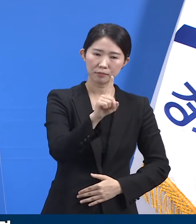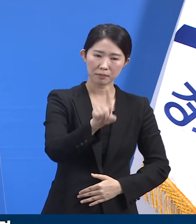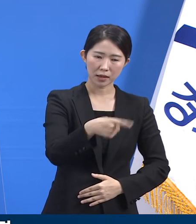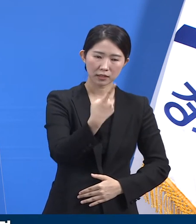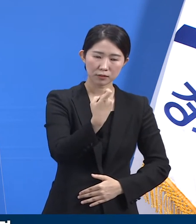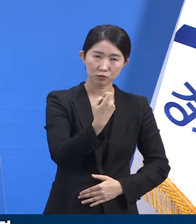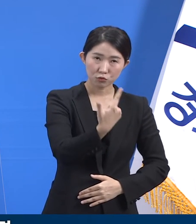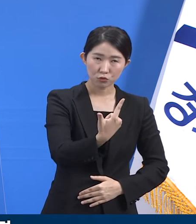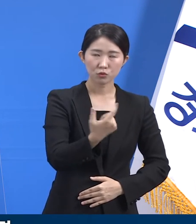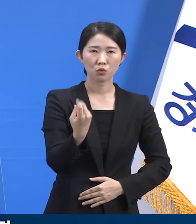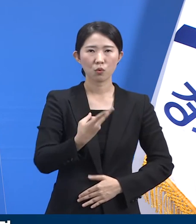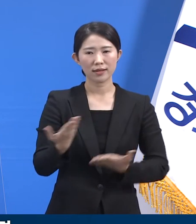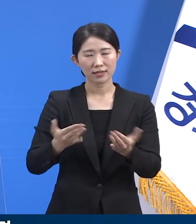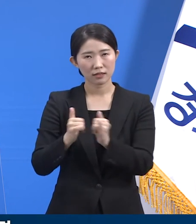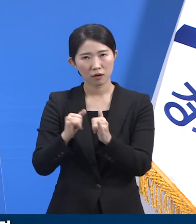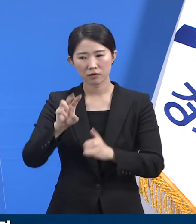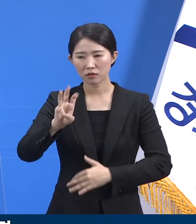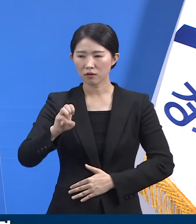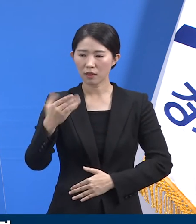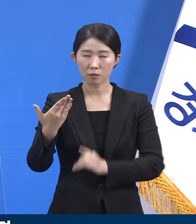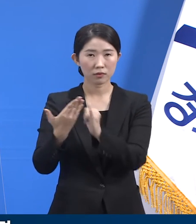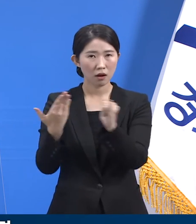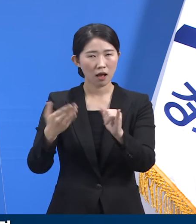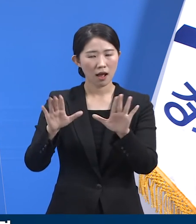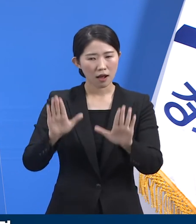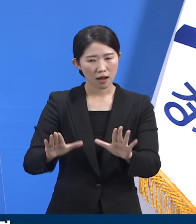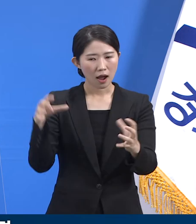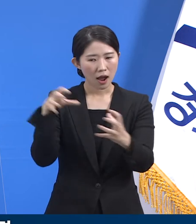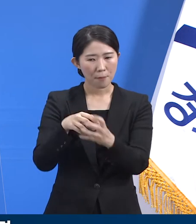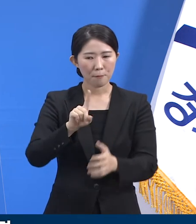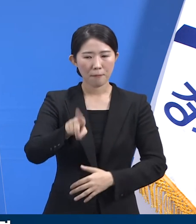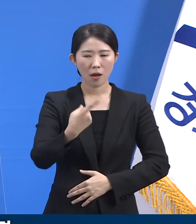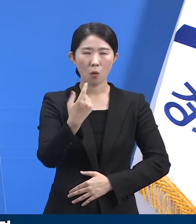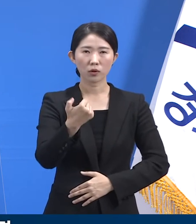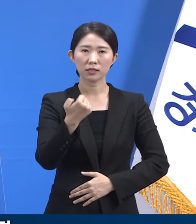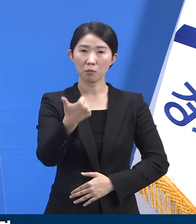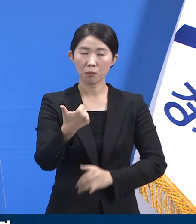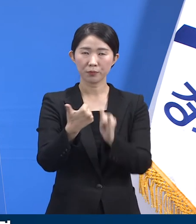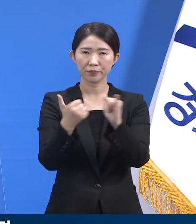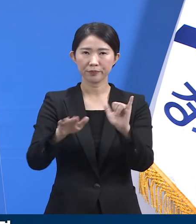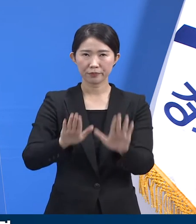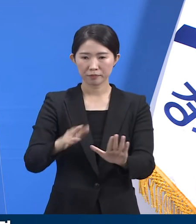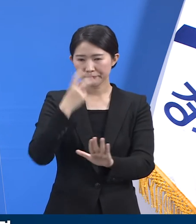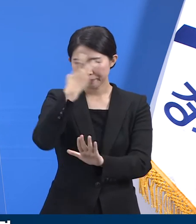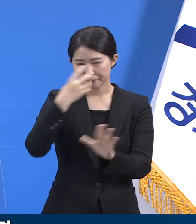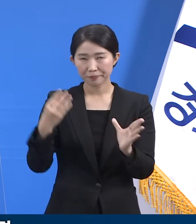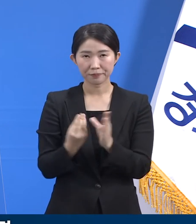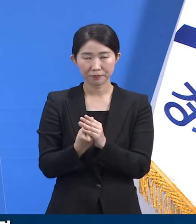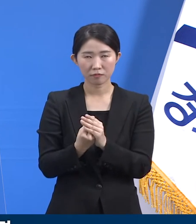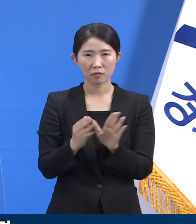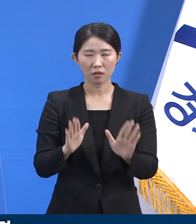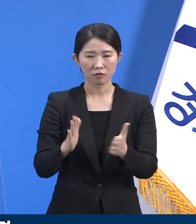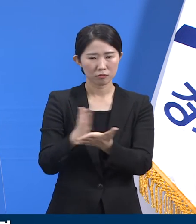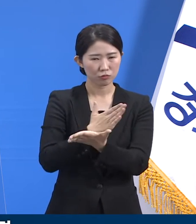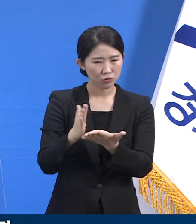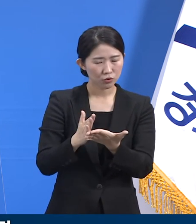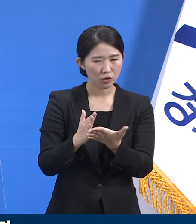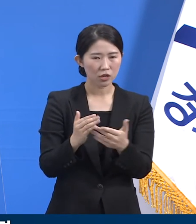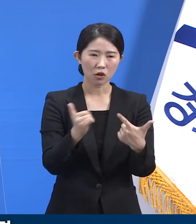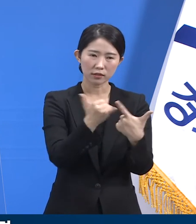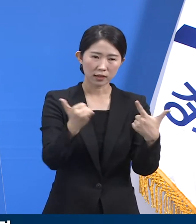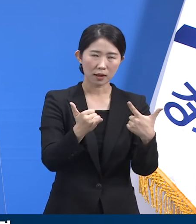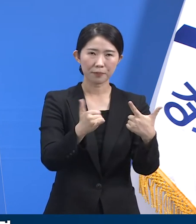39명 등 총 155명에 대해 일제검사를 완료했으며 접촉자 분류에 따라 6명은